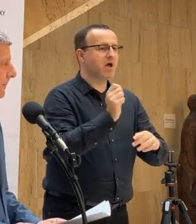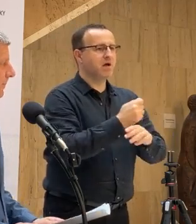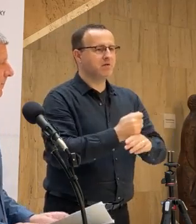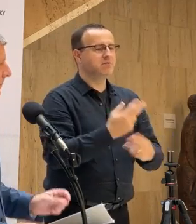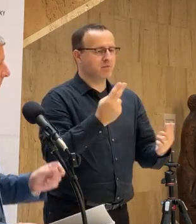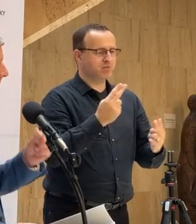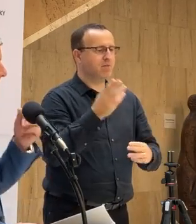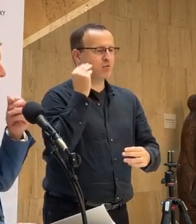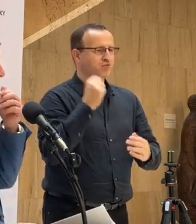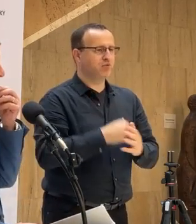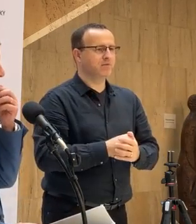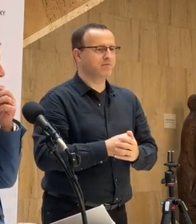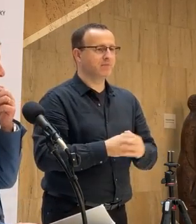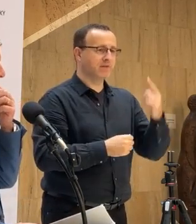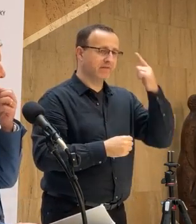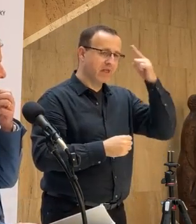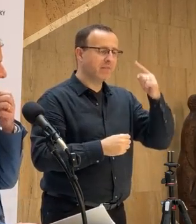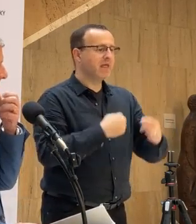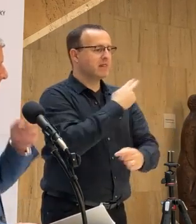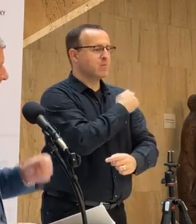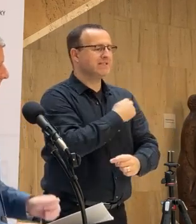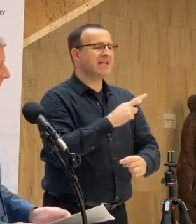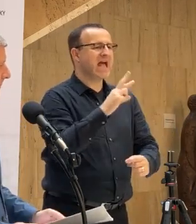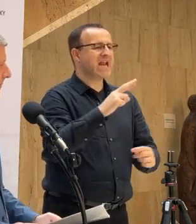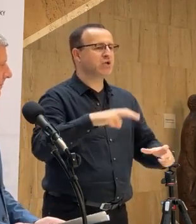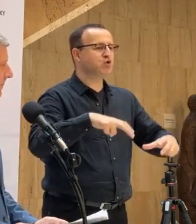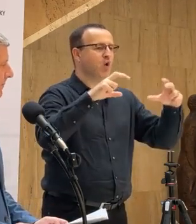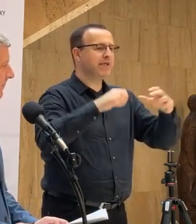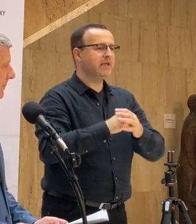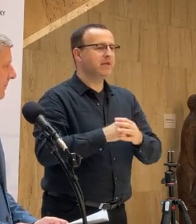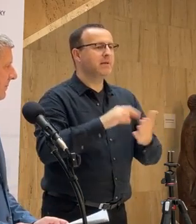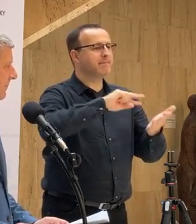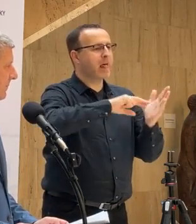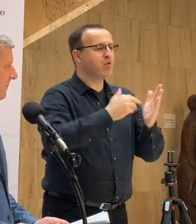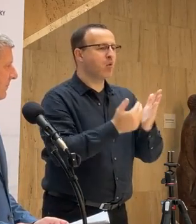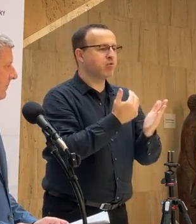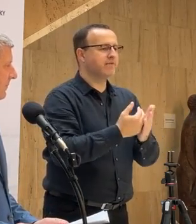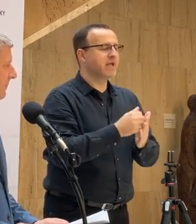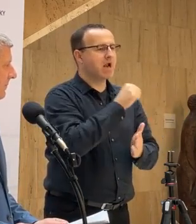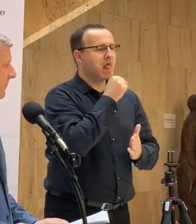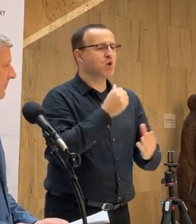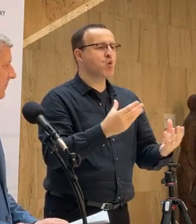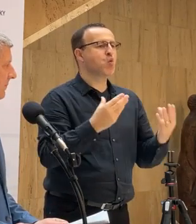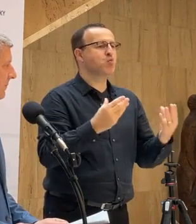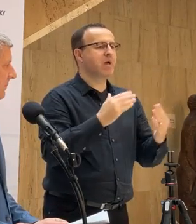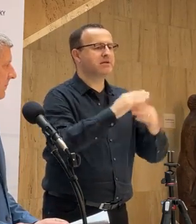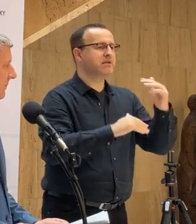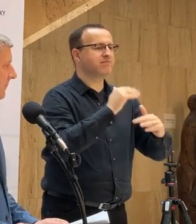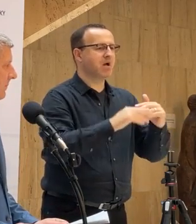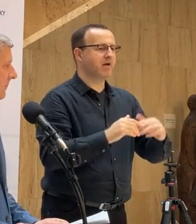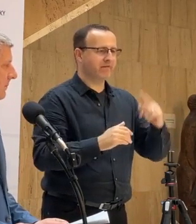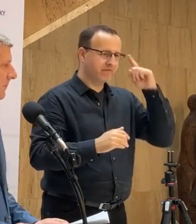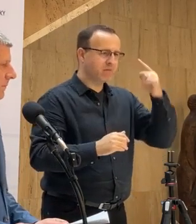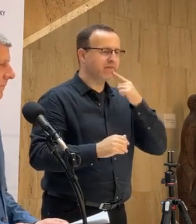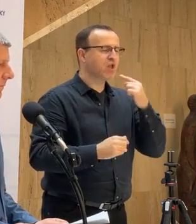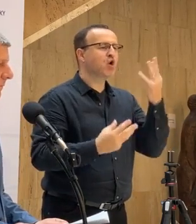samozrejme. Vieme, že narazochy mají teda z plánu obnovy, alebo teda z toho balíka peniazy iba na hrubú stavbu. Vieme povedať, koľko